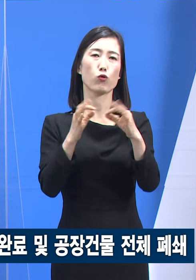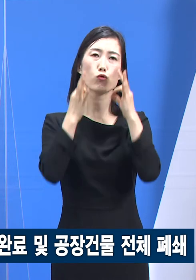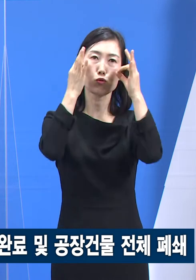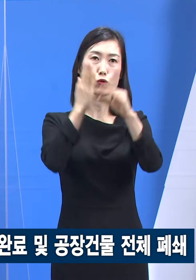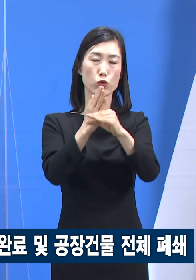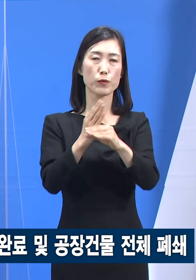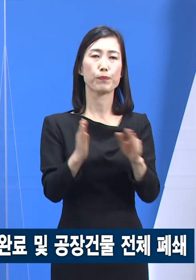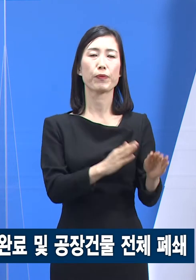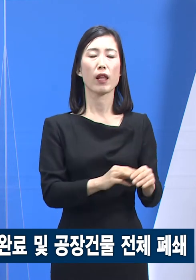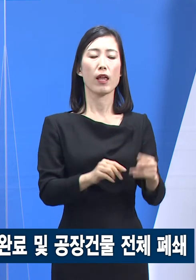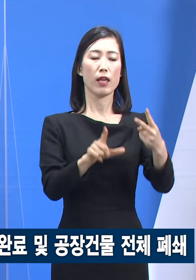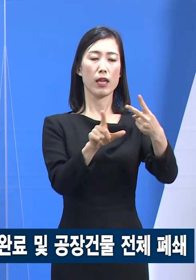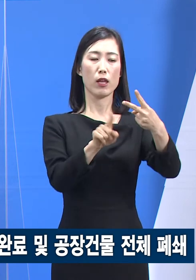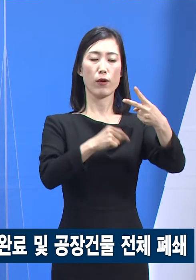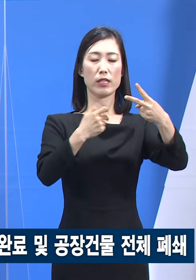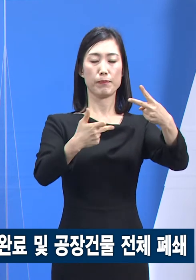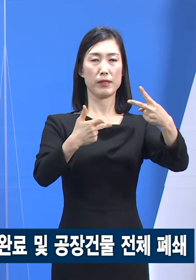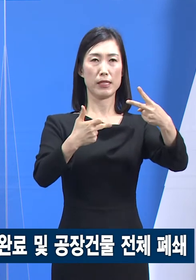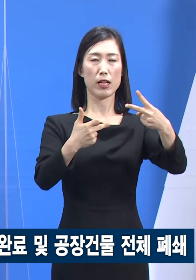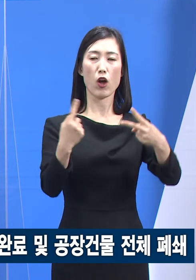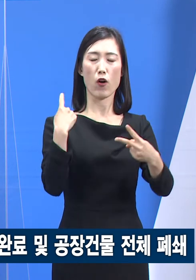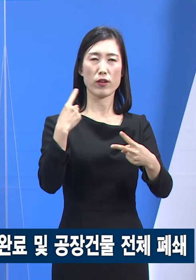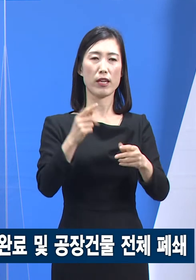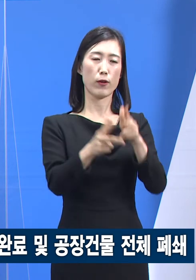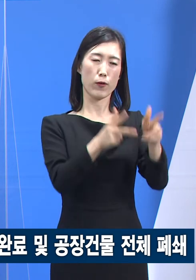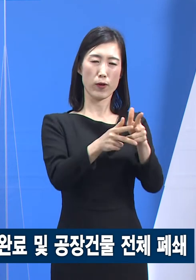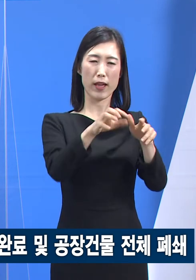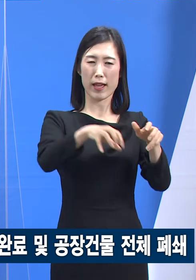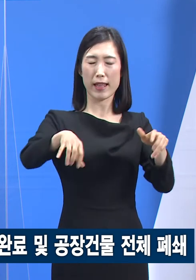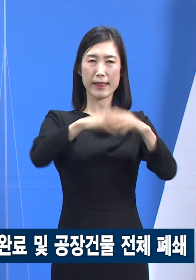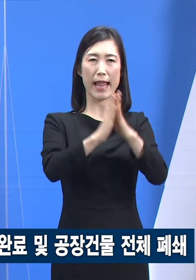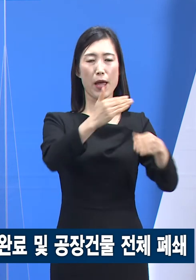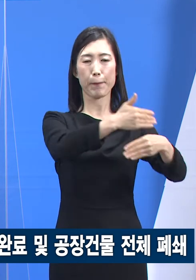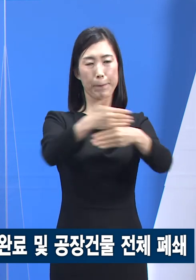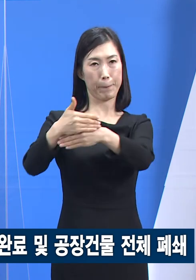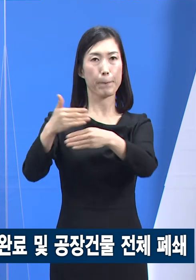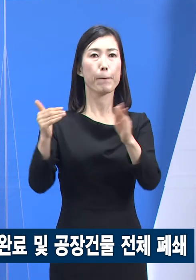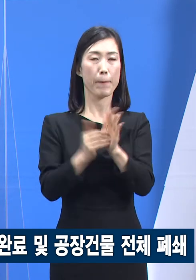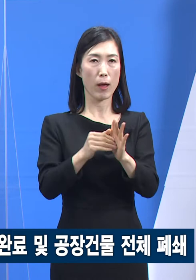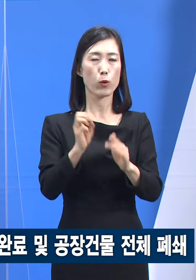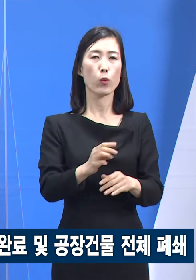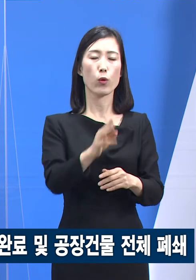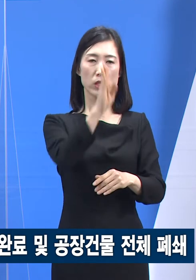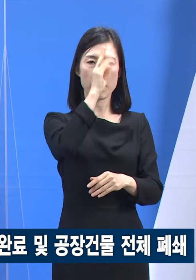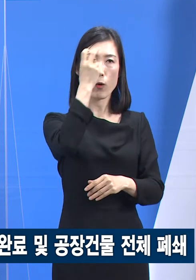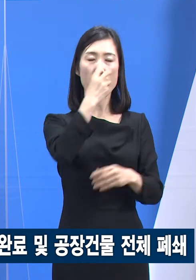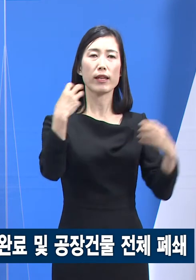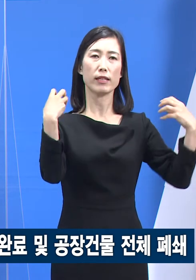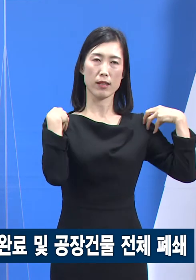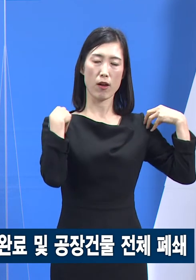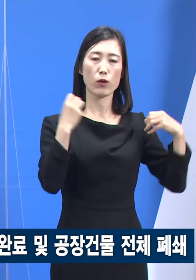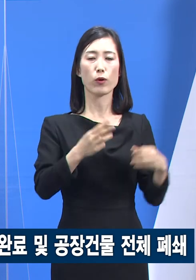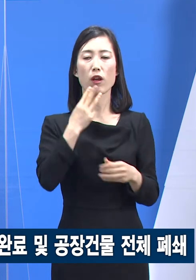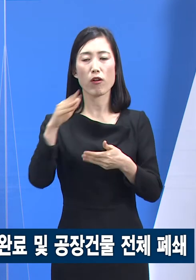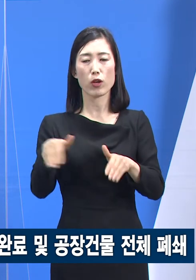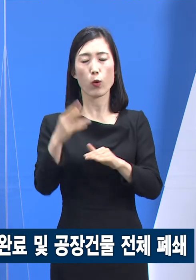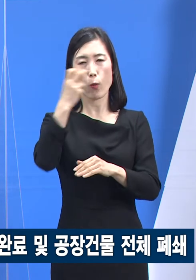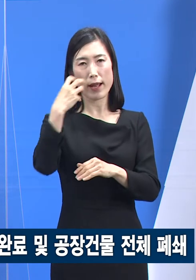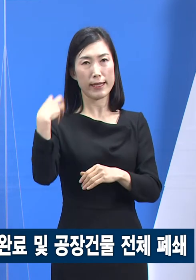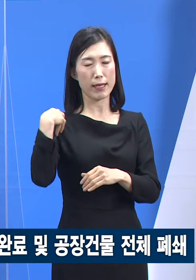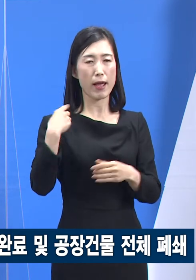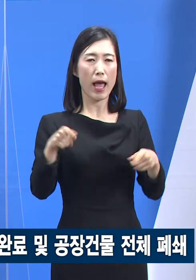17일 공장 건물 전체를 폐수 조치하고 질병관리청과 경기도역학 조사관들이 현장에 출동하여